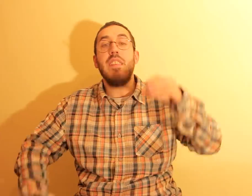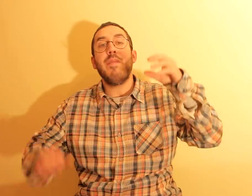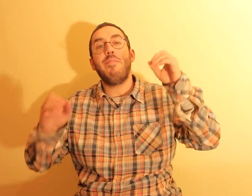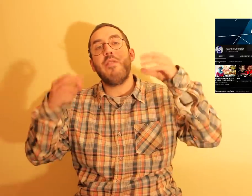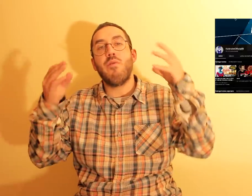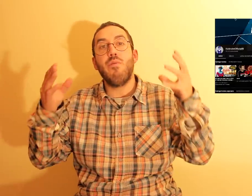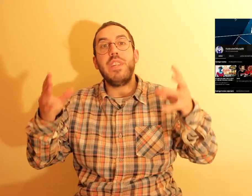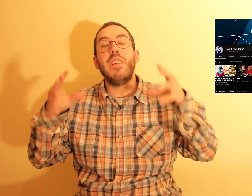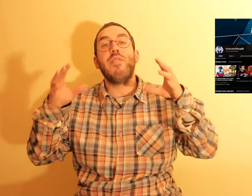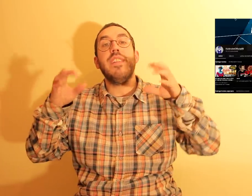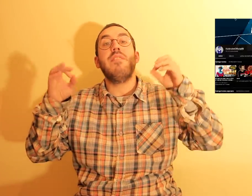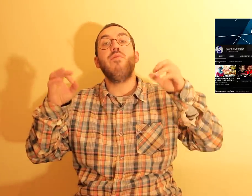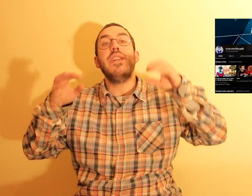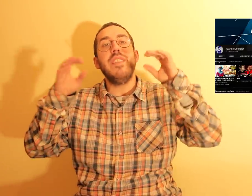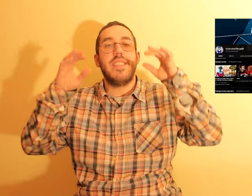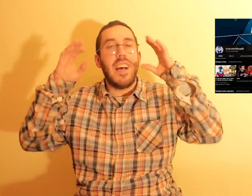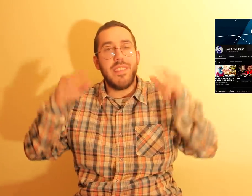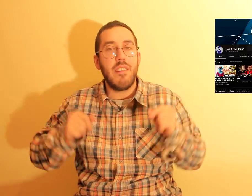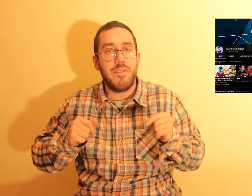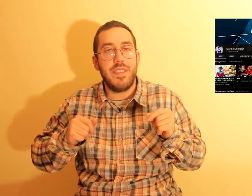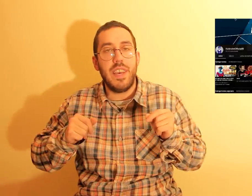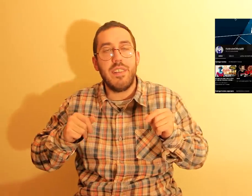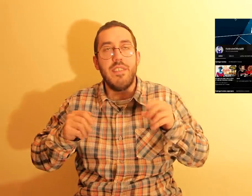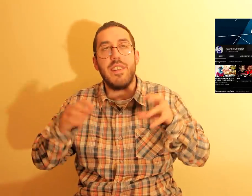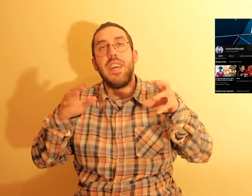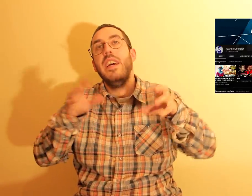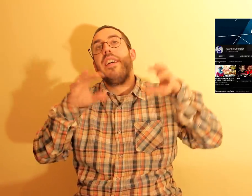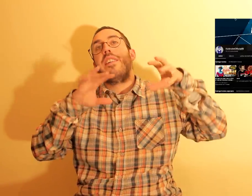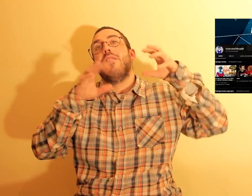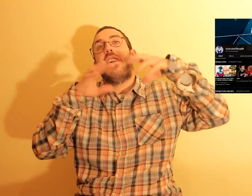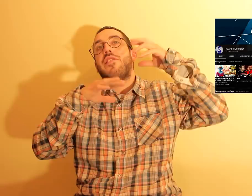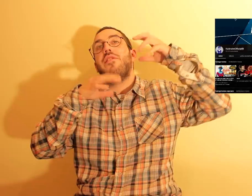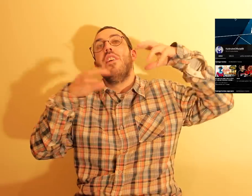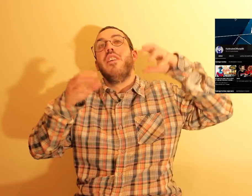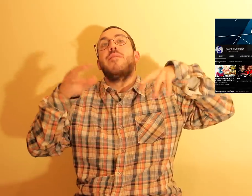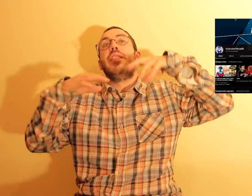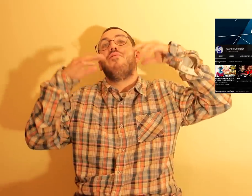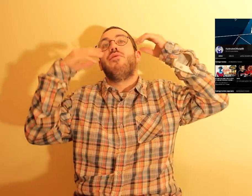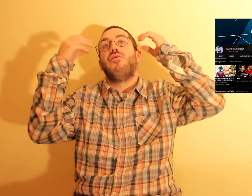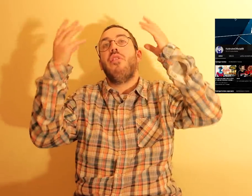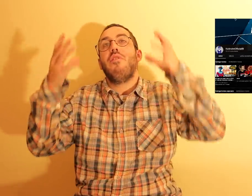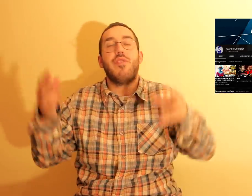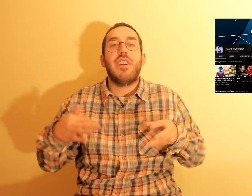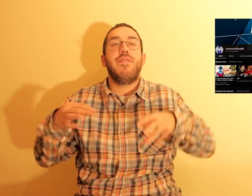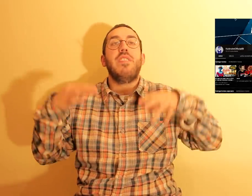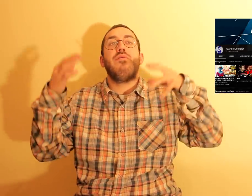também, para concluir, tem o canal do It's André Oficial, ok? Que ele faz vídeos de jogos, faz vídeos